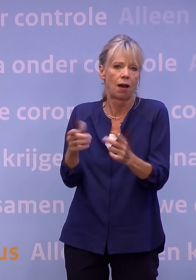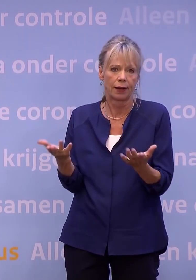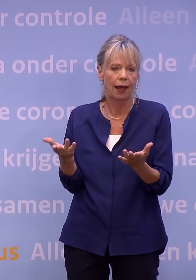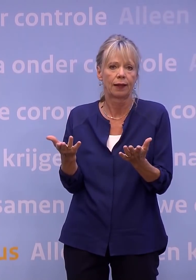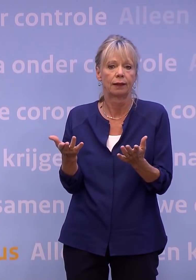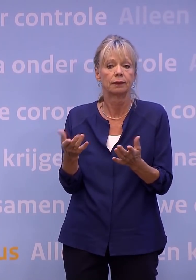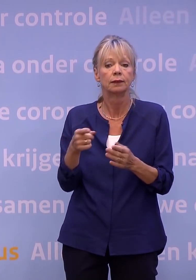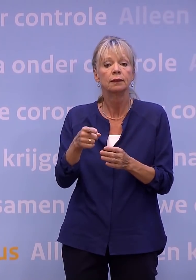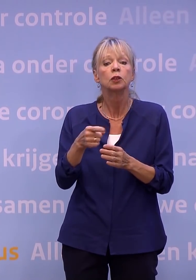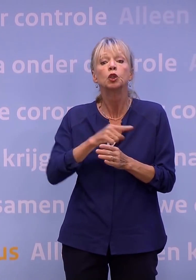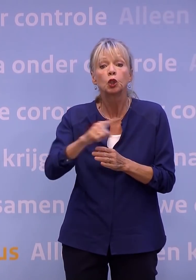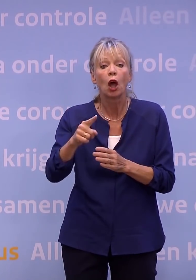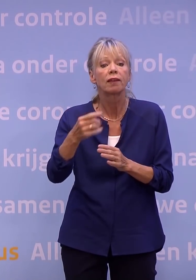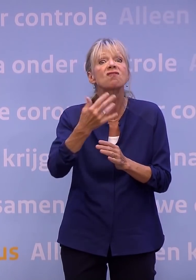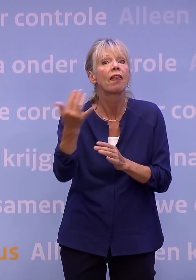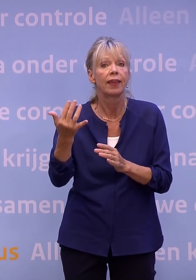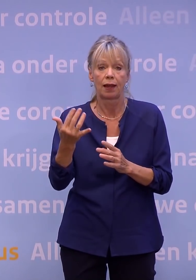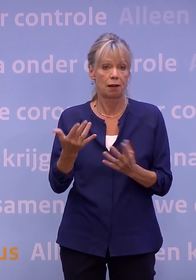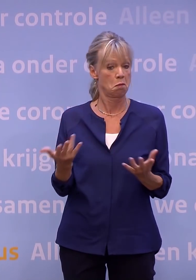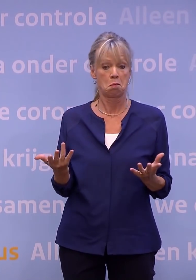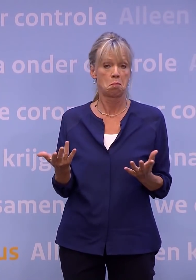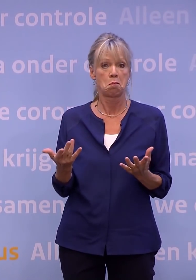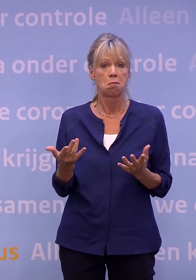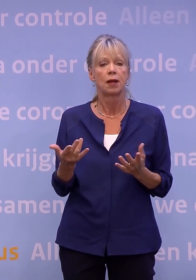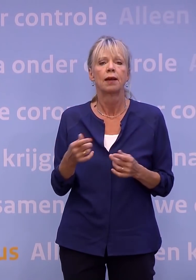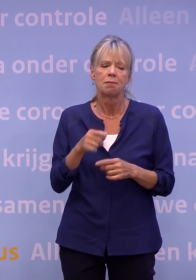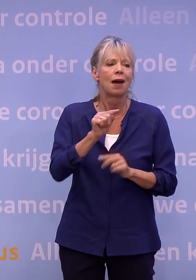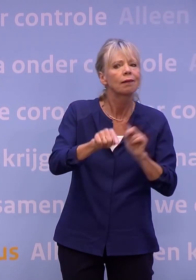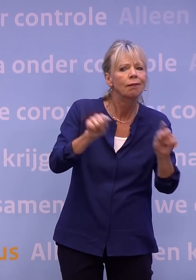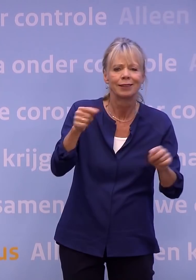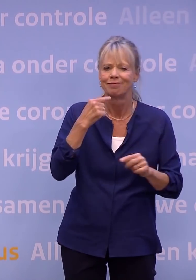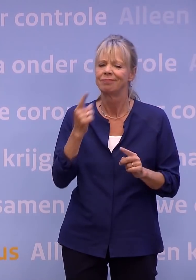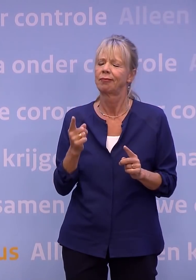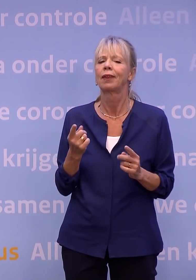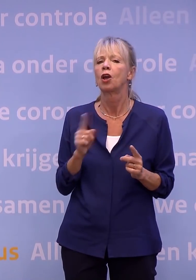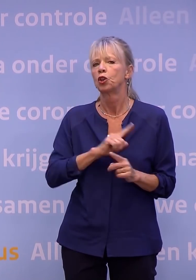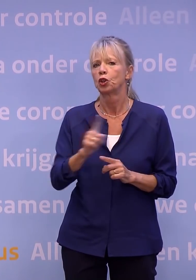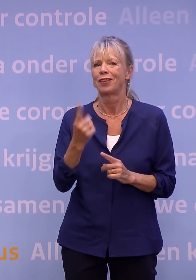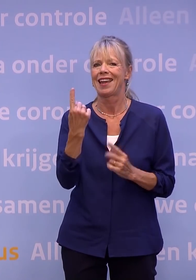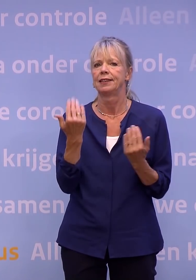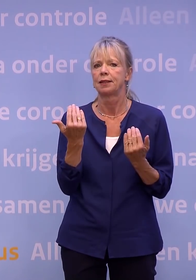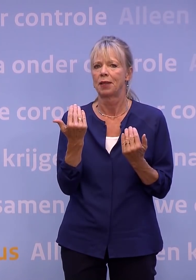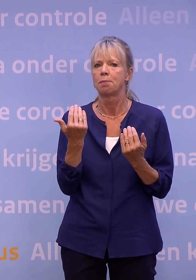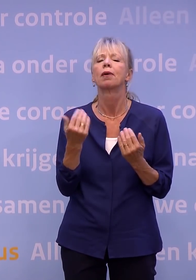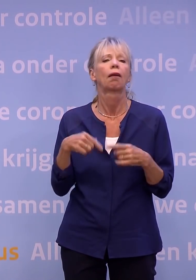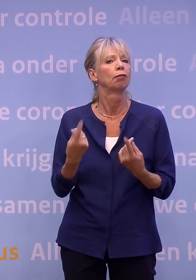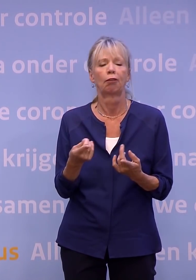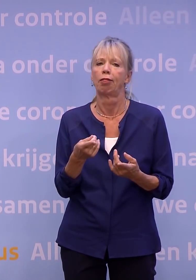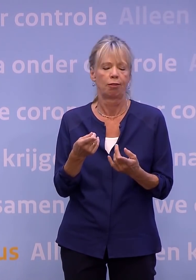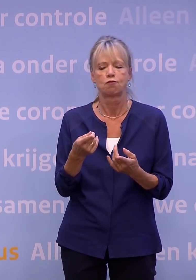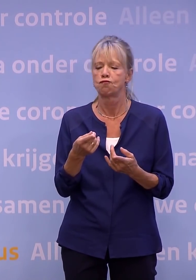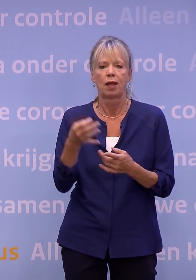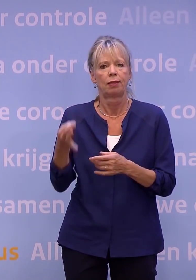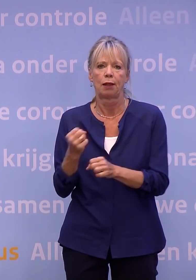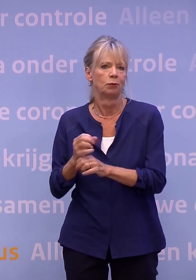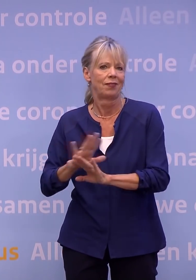einddatum aan vast, maar links en rechts circuleert wel 1 september als datum voor een mogelijke versoepeling. Laat